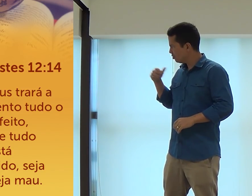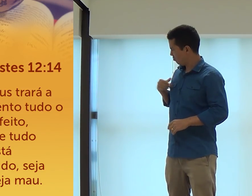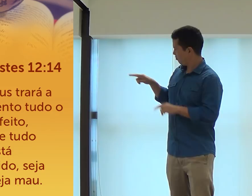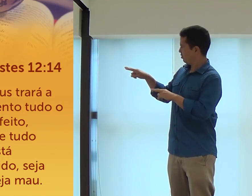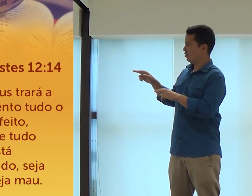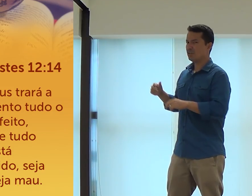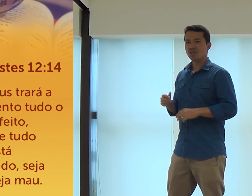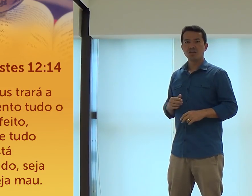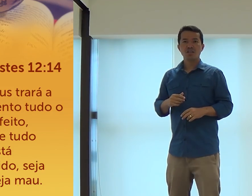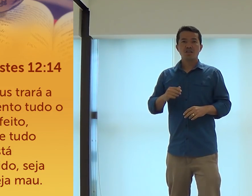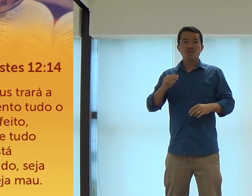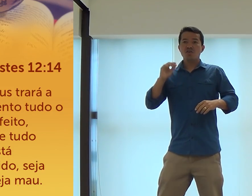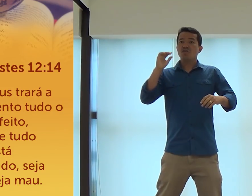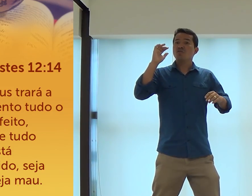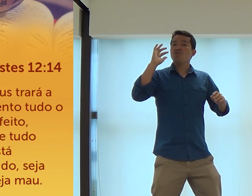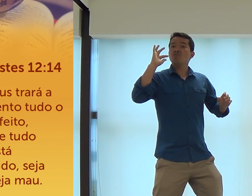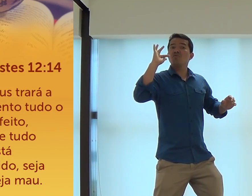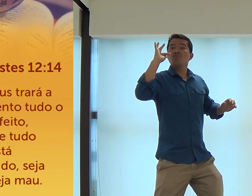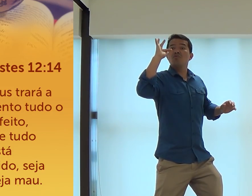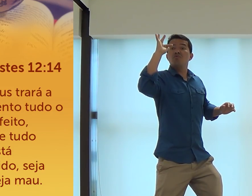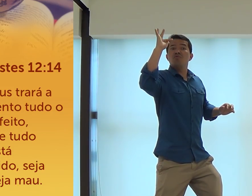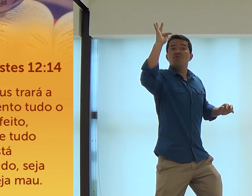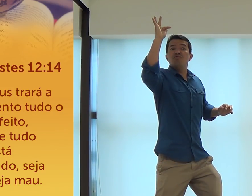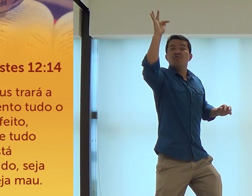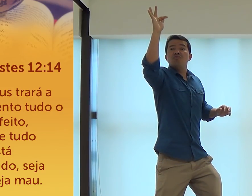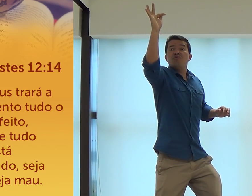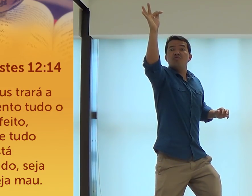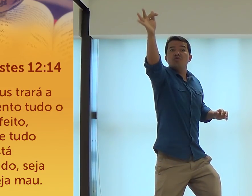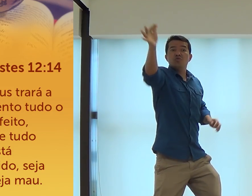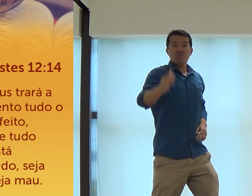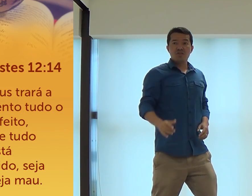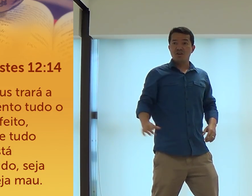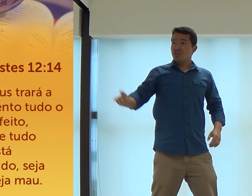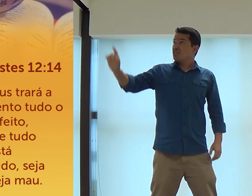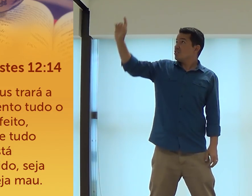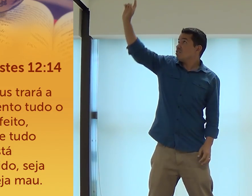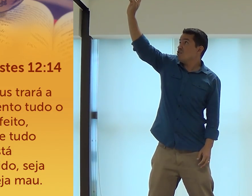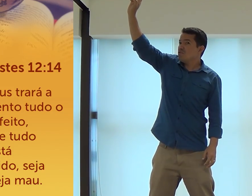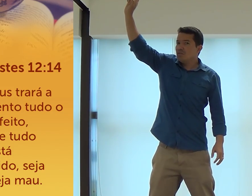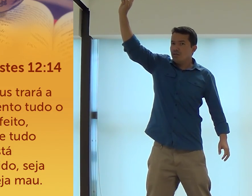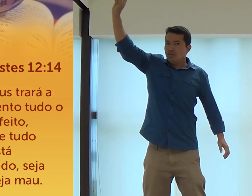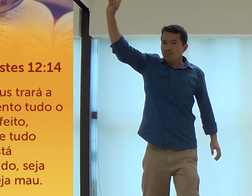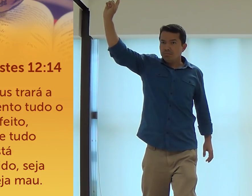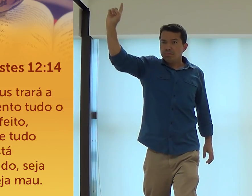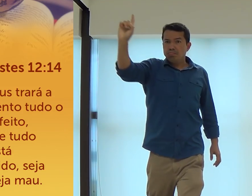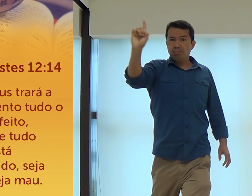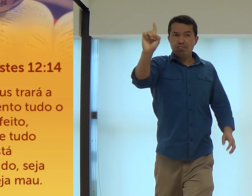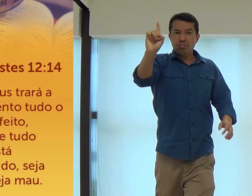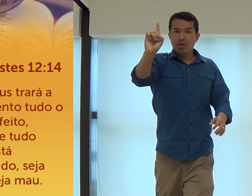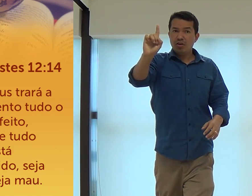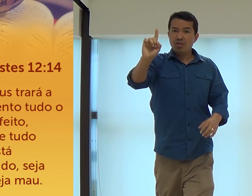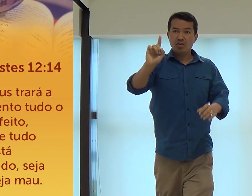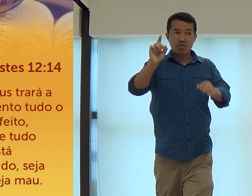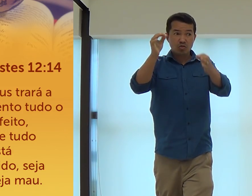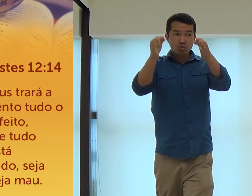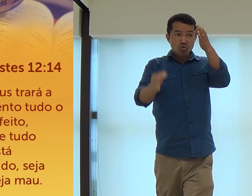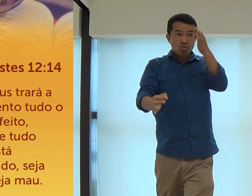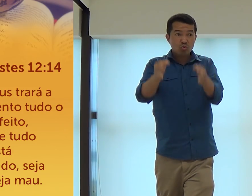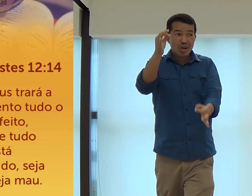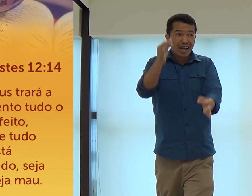Olha, na hora que eu li, né? Parece o quê? Lá no futuro, né? Deus, ele vai vir a terra